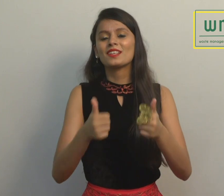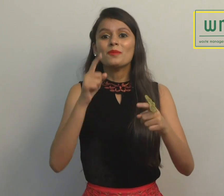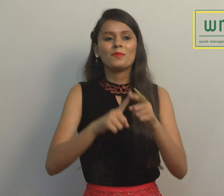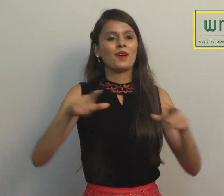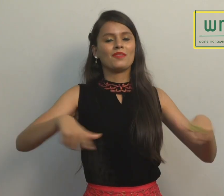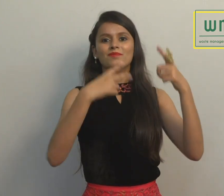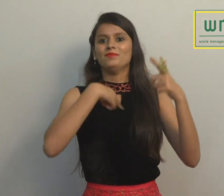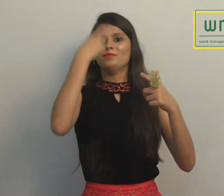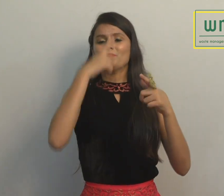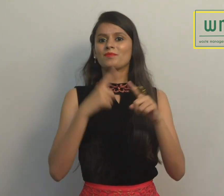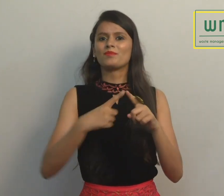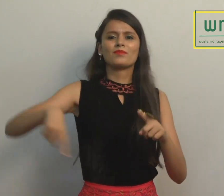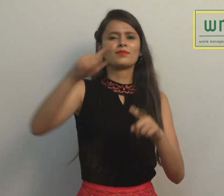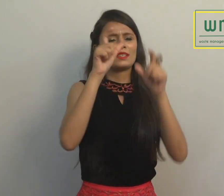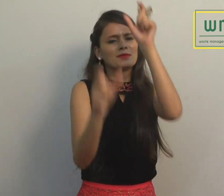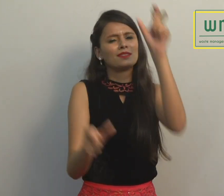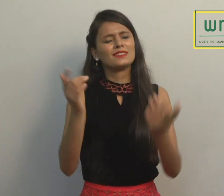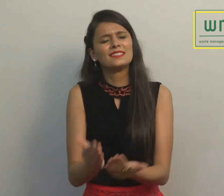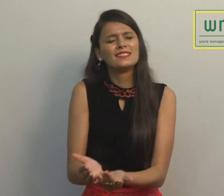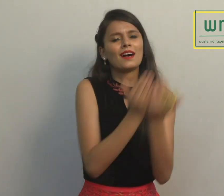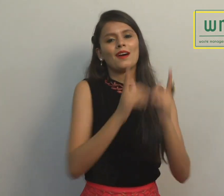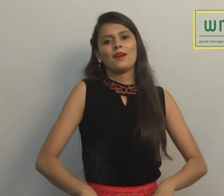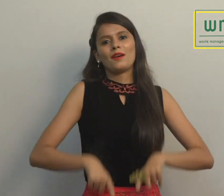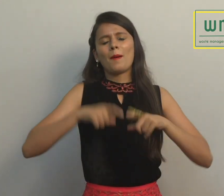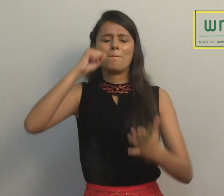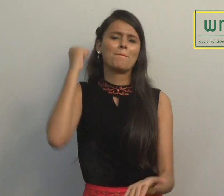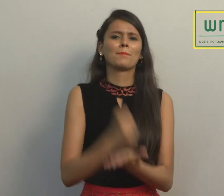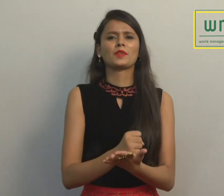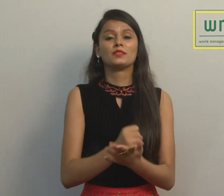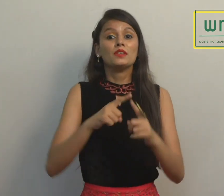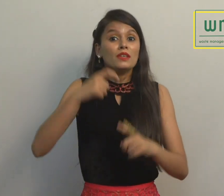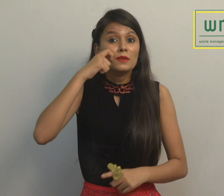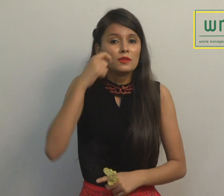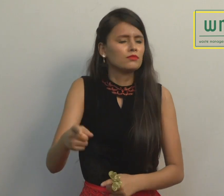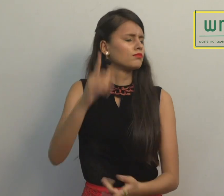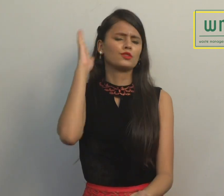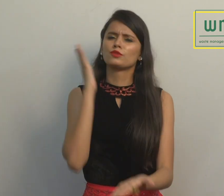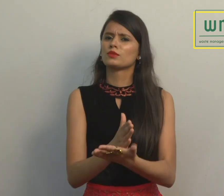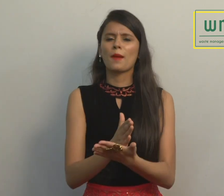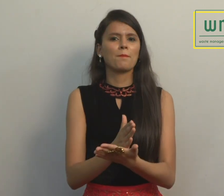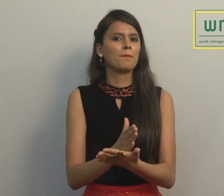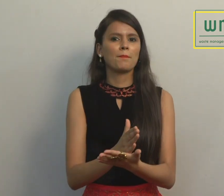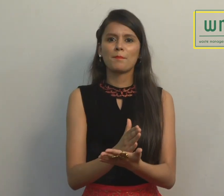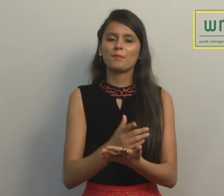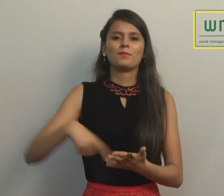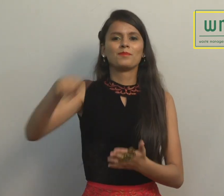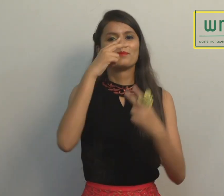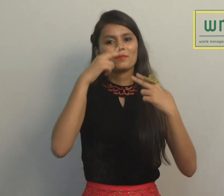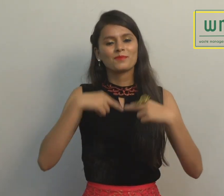करें जो हमारे हेल्थ के लिए हमारे एन्वार्मेंट के लिए अच्छा है हमें उसे बचाना है एन्वार्मेंट को बचाना हमारे जिम्मेदारी है प्लास्टिक को अपयोग